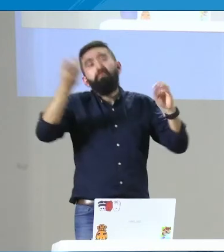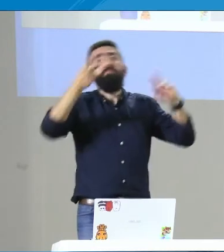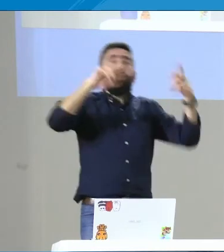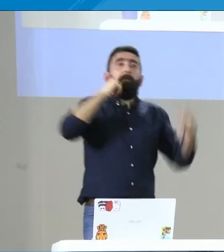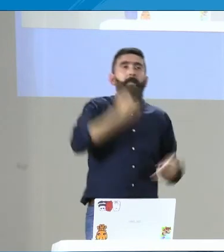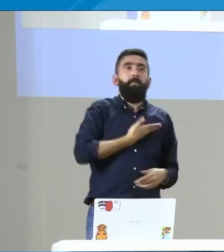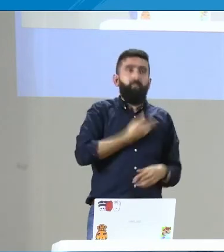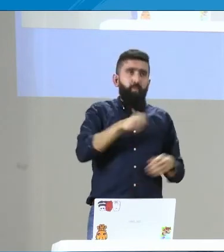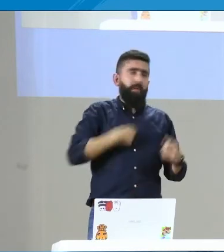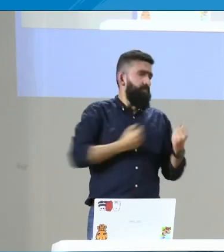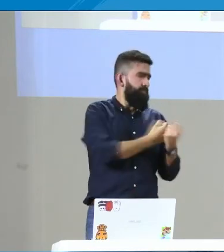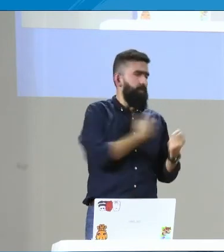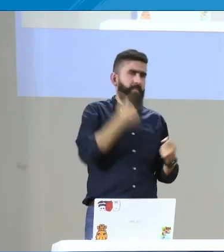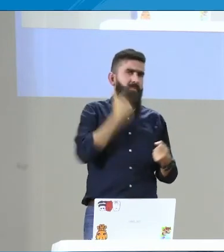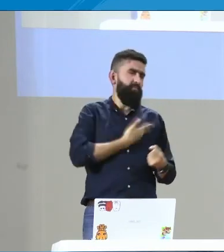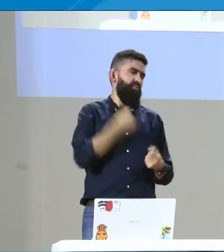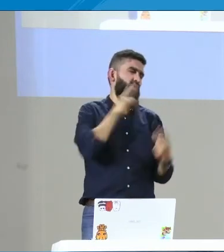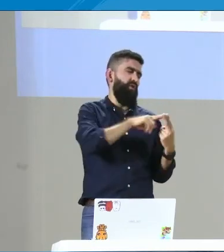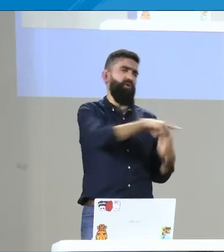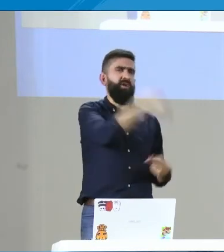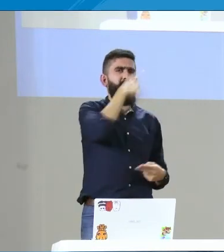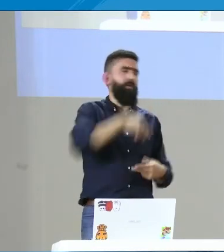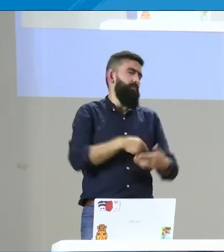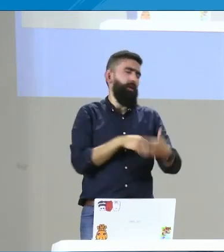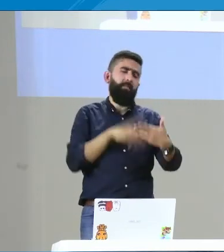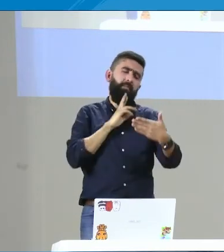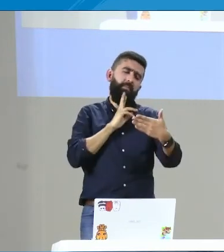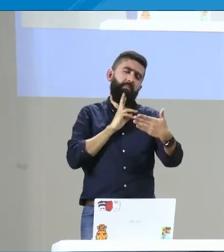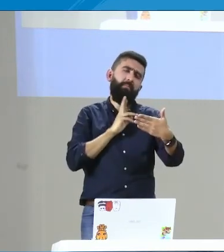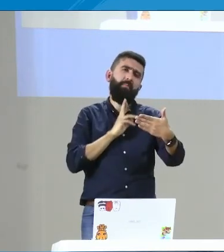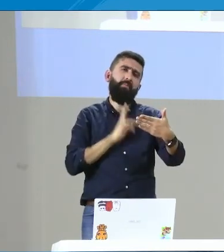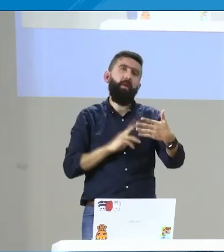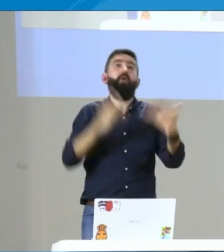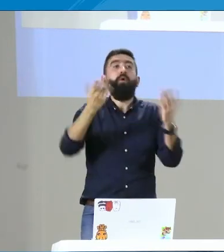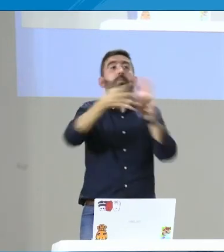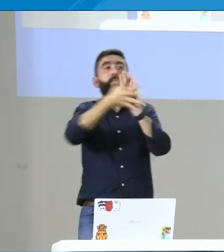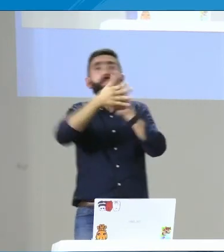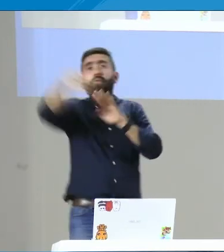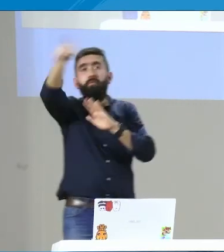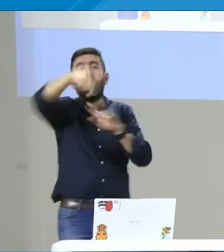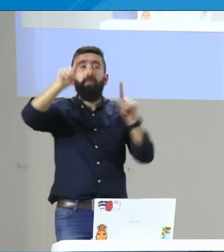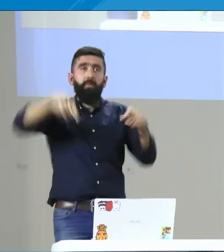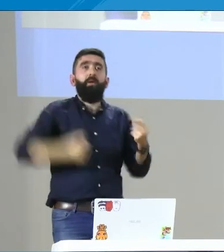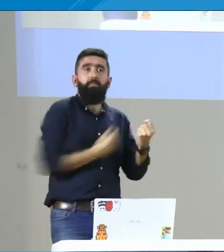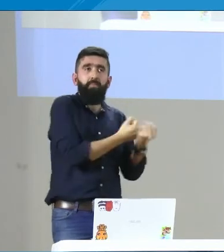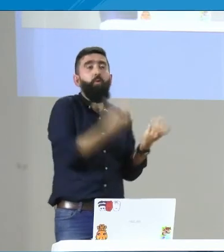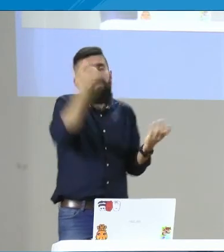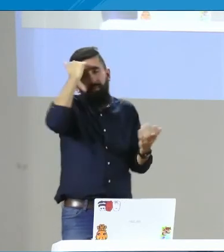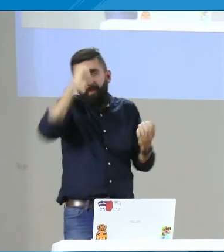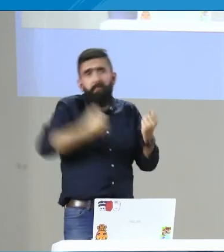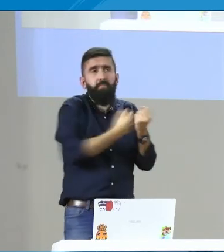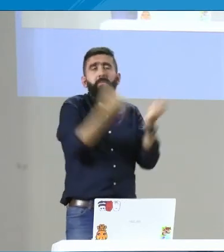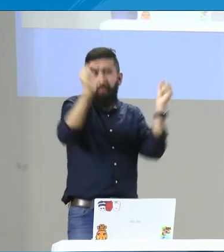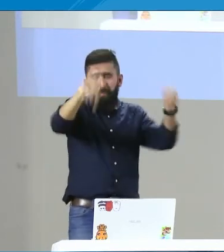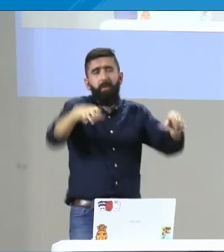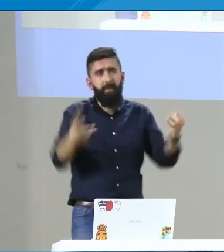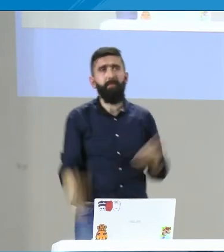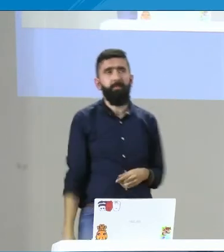sus padres, con el modelo, o viceversa, o yo conozco a mi hijo lo suficiente para poder responder por él. O lo mismo, los